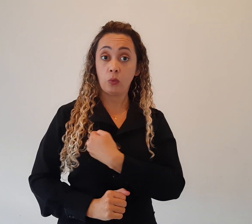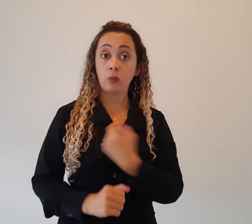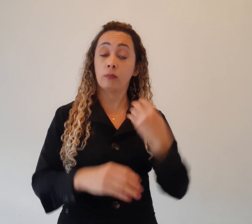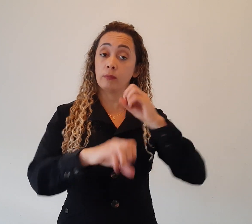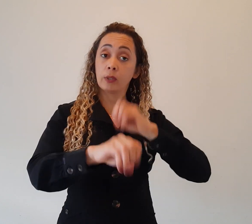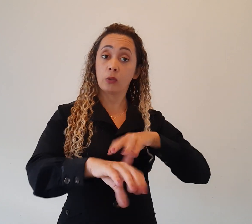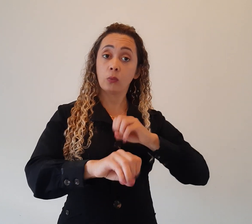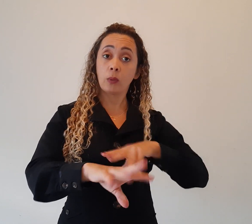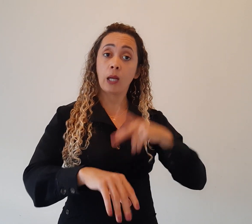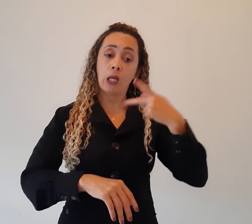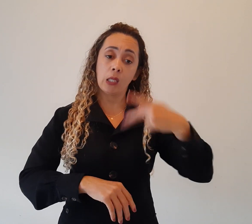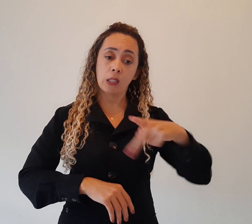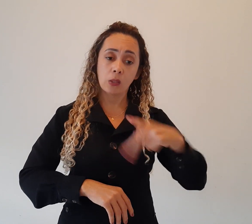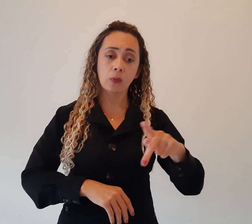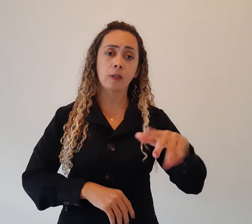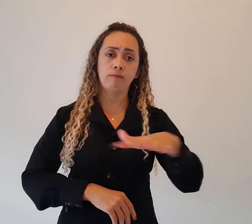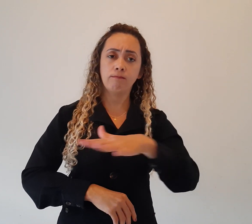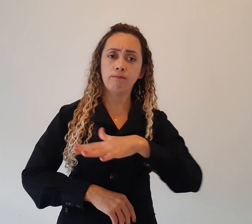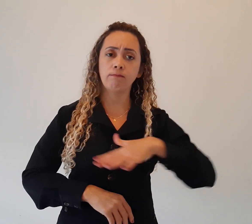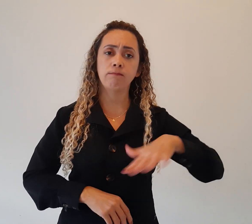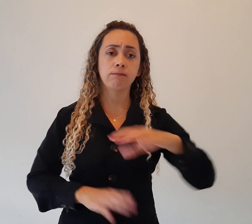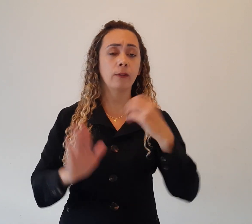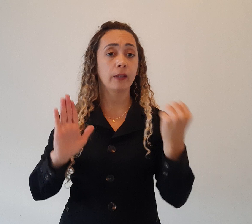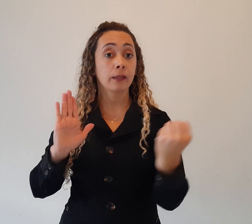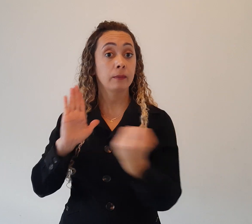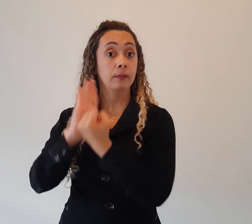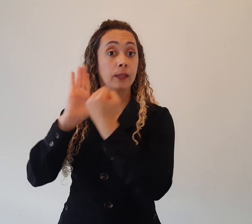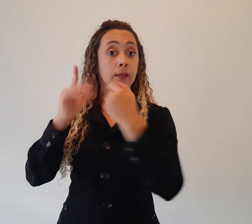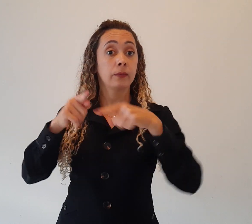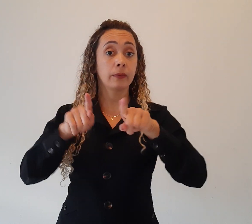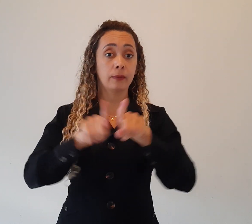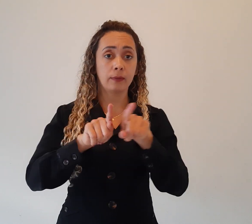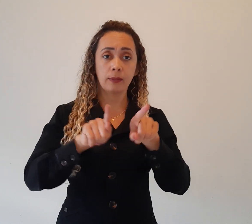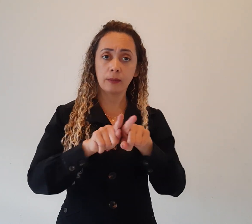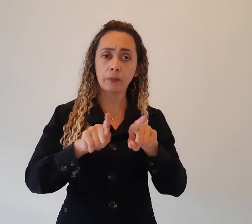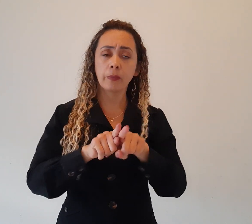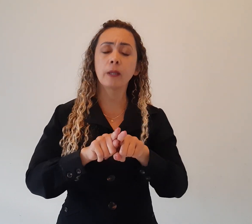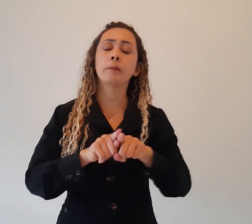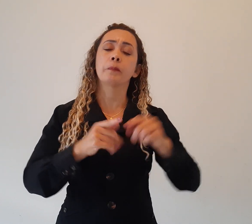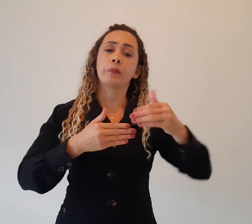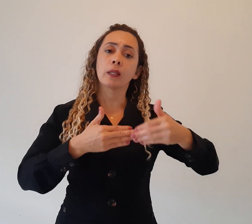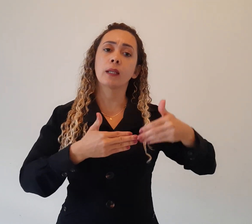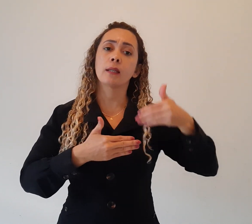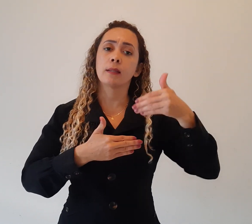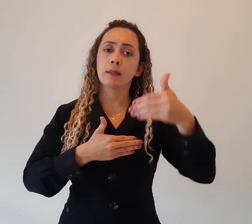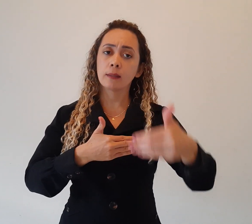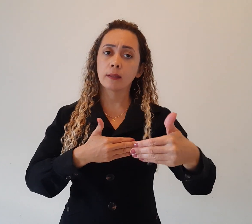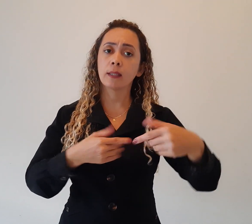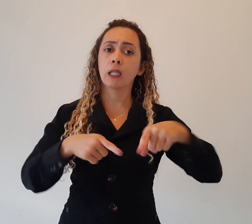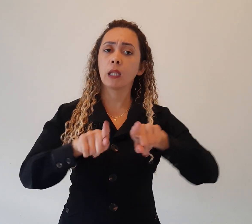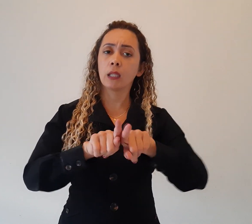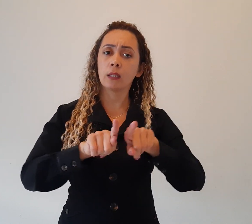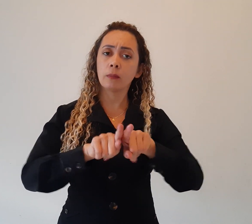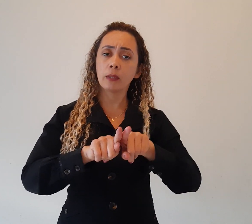vai estar marcando essa educação também. Em seguida, passaremos para a educação.